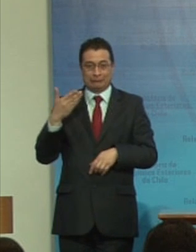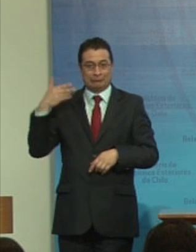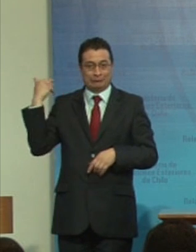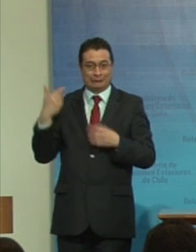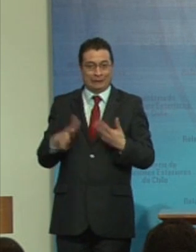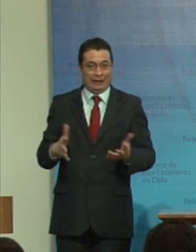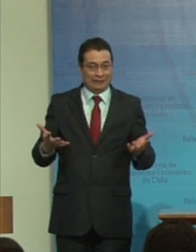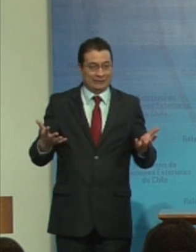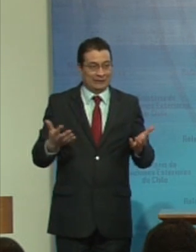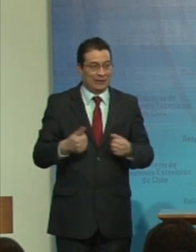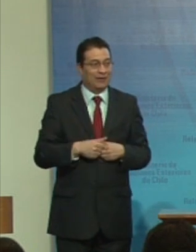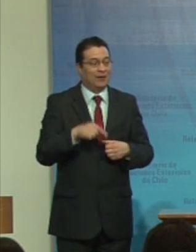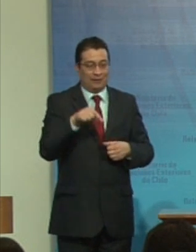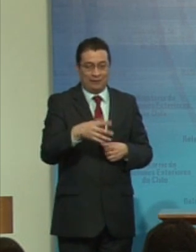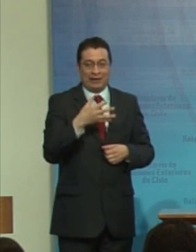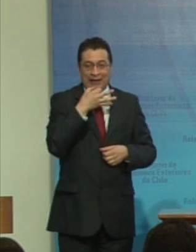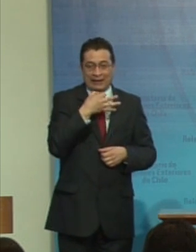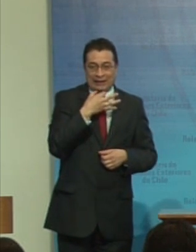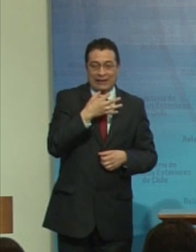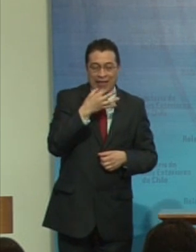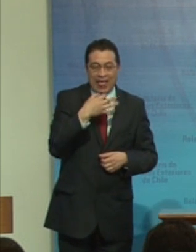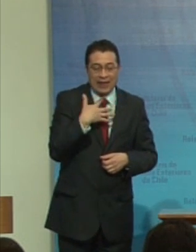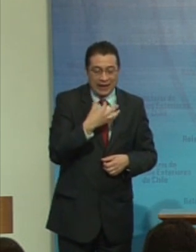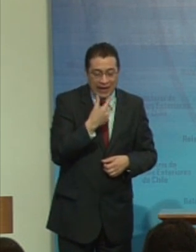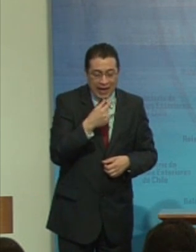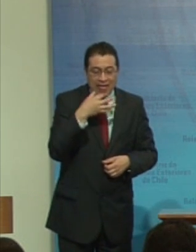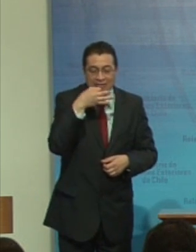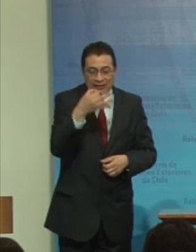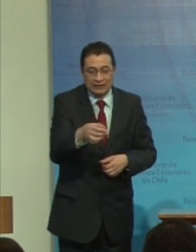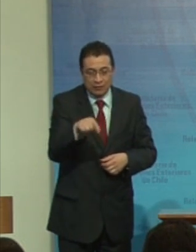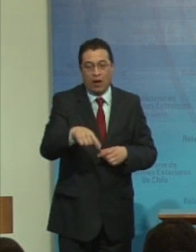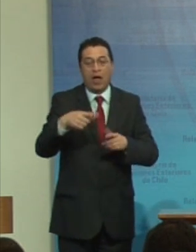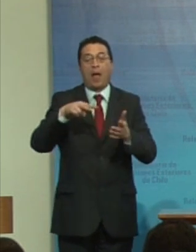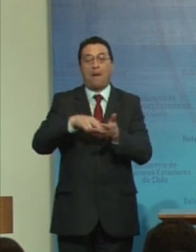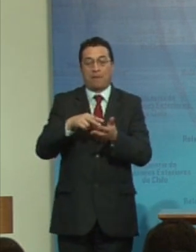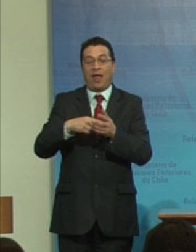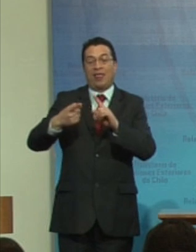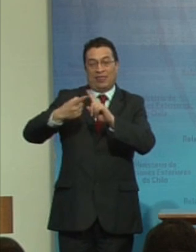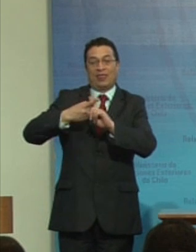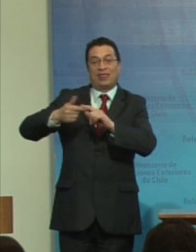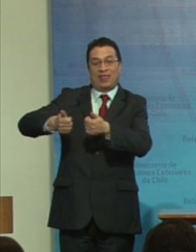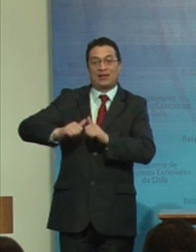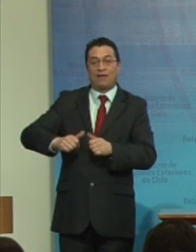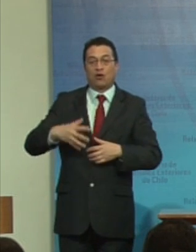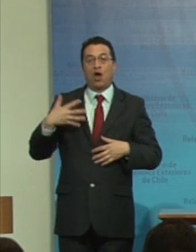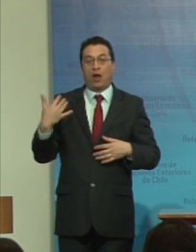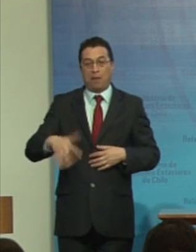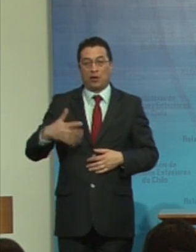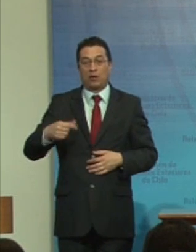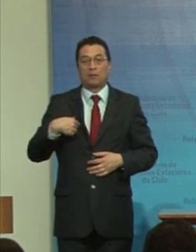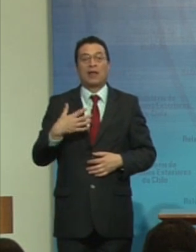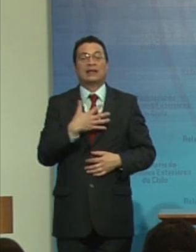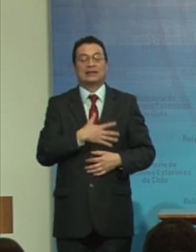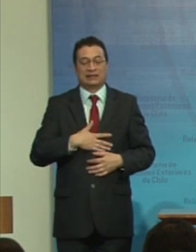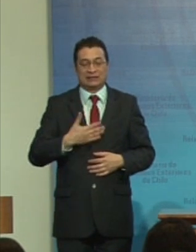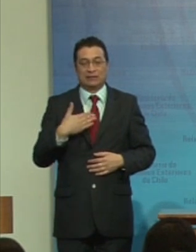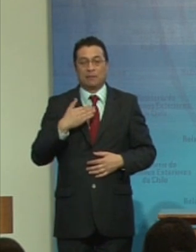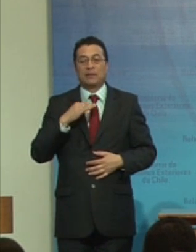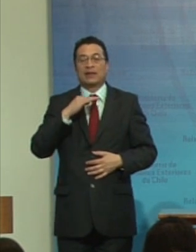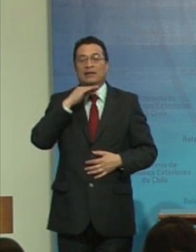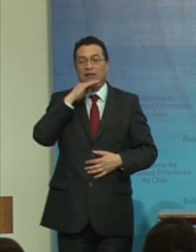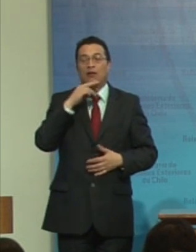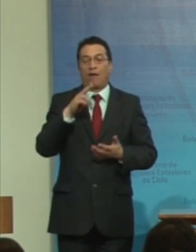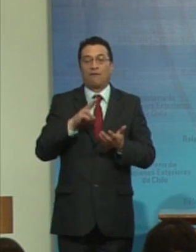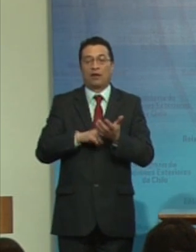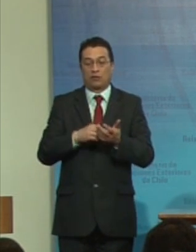quiero decirles es que hoy día nos esperan desafíos grandes tenemos que sentirnos llenos la verdad porque